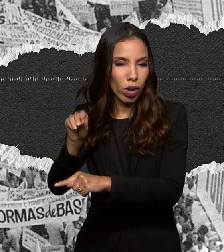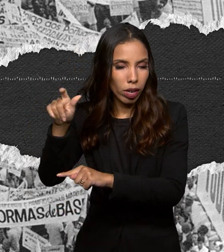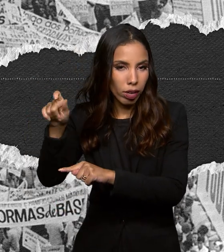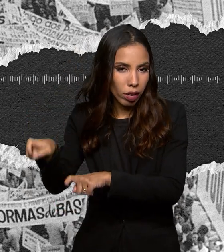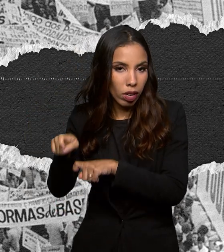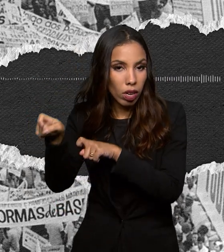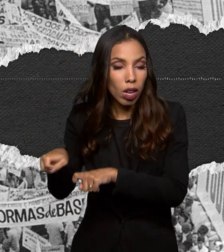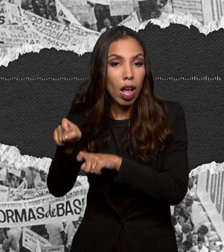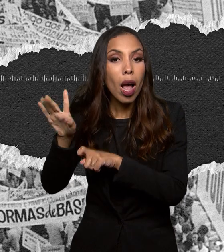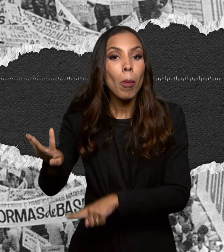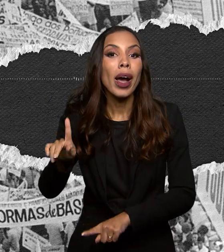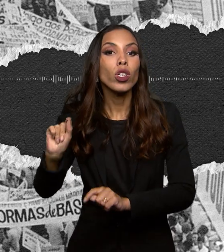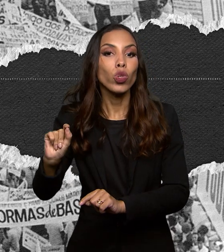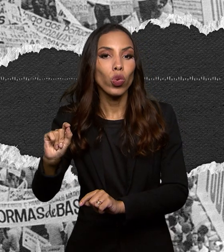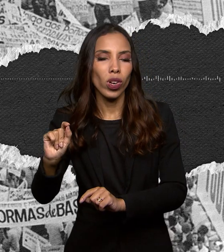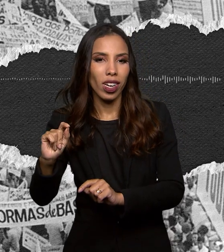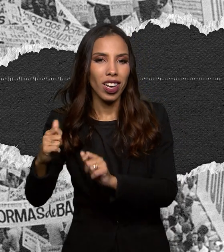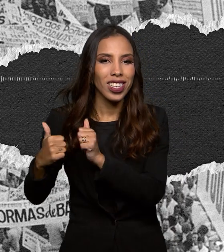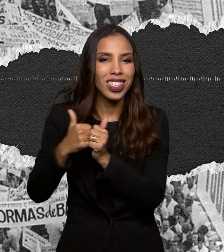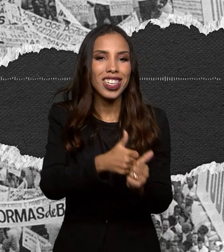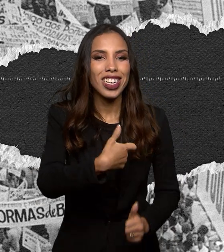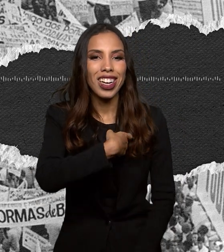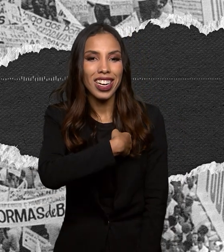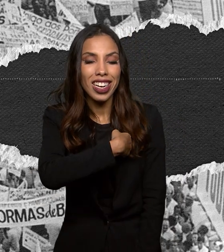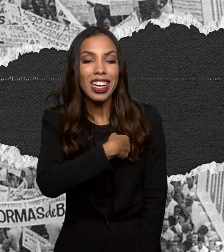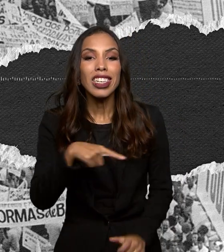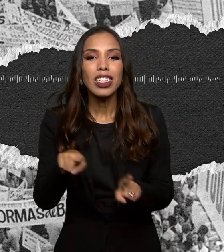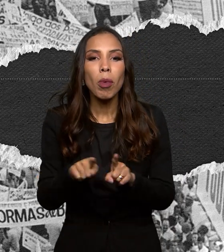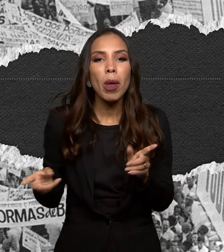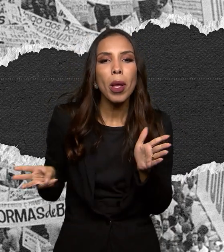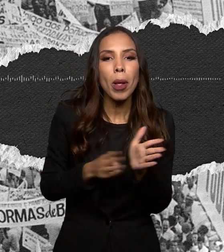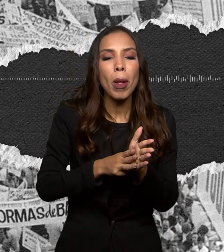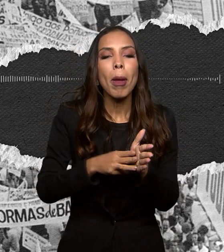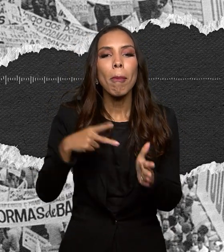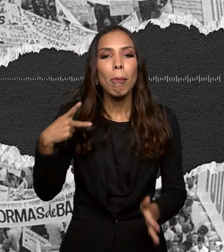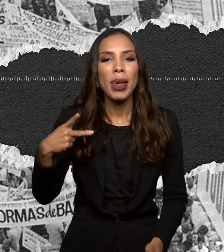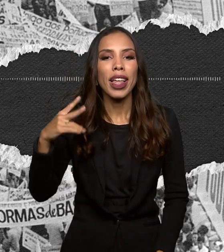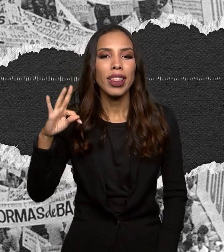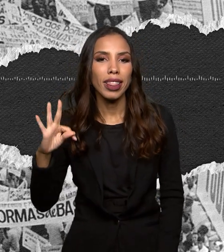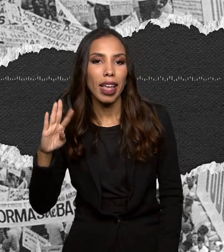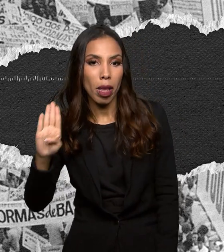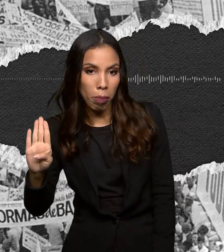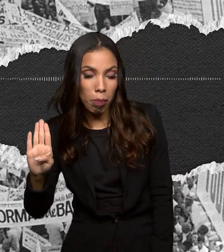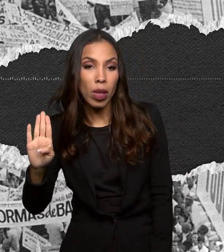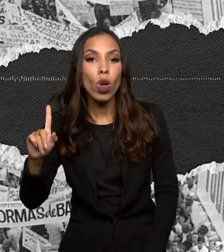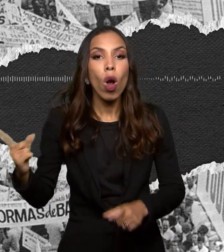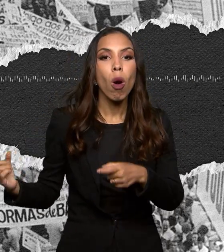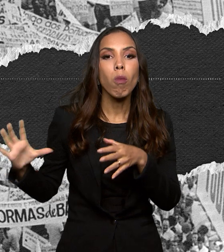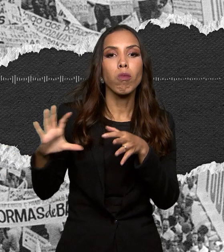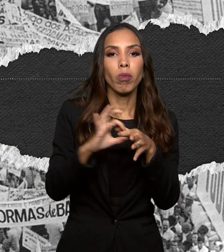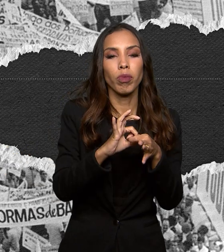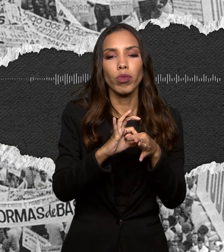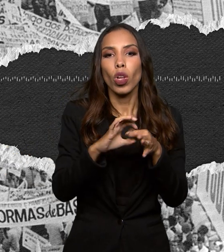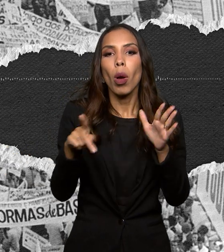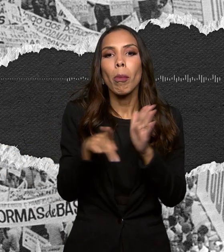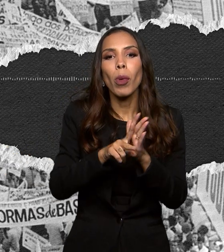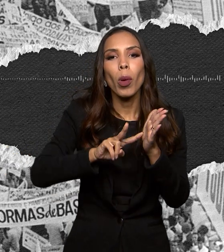Getúlio Vargas e membro do Partido Trabalhista Brasileiro, o PTB, ele fez carreira se aliando ao setor sindical. Ainda presidente,